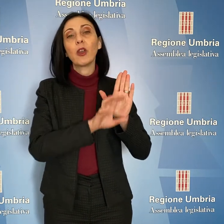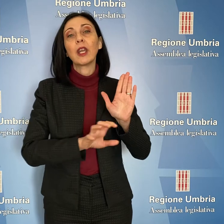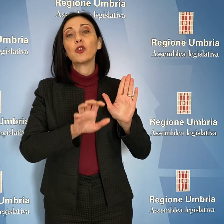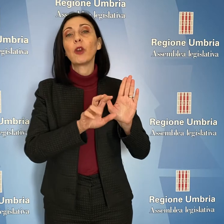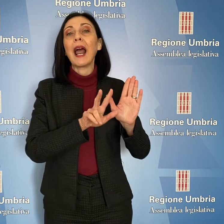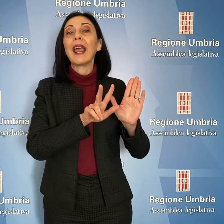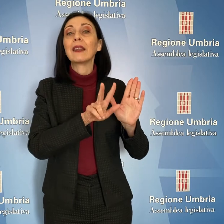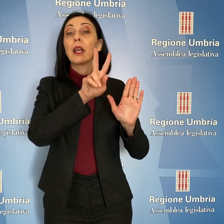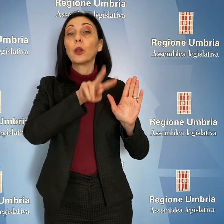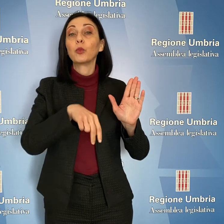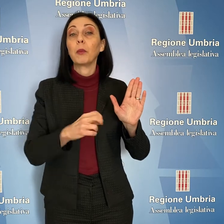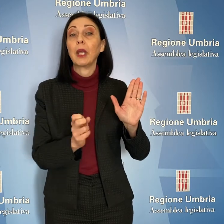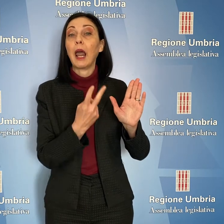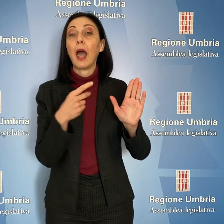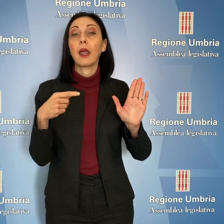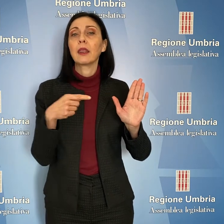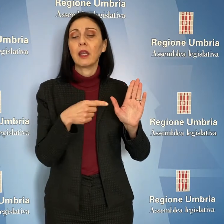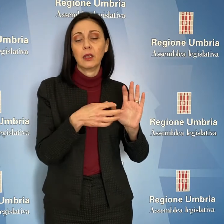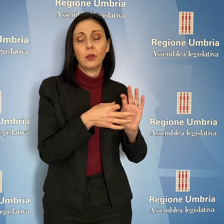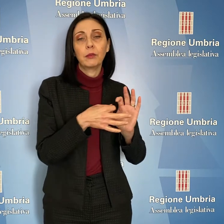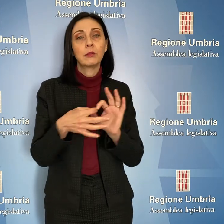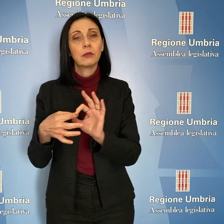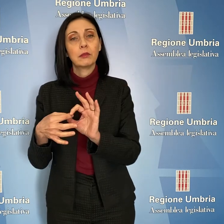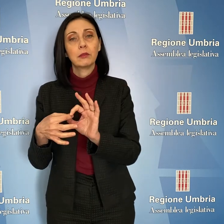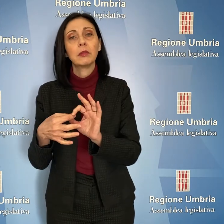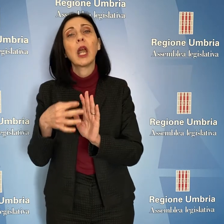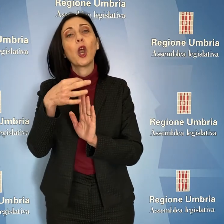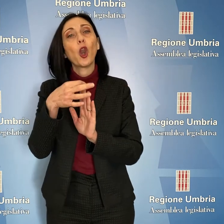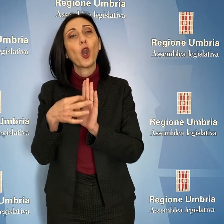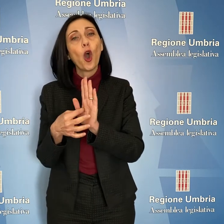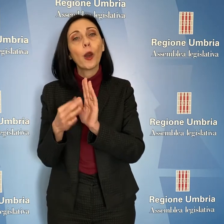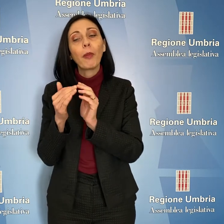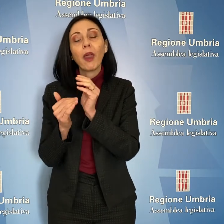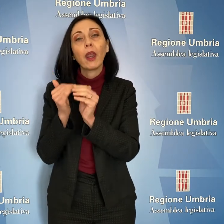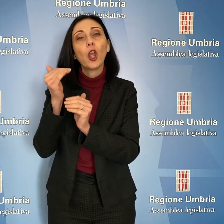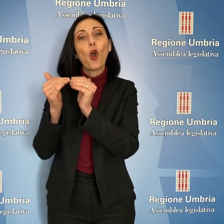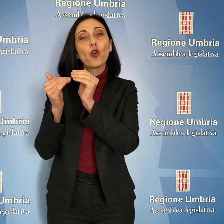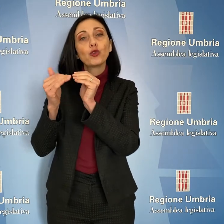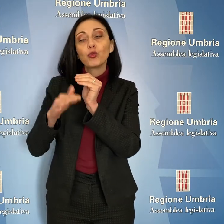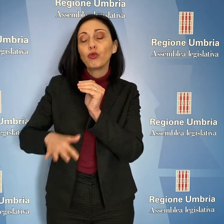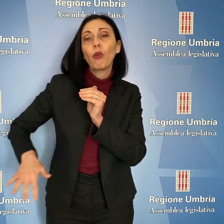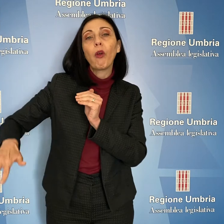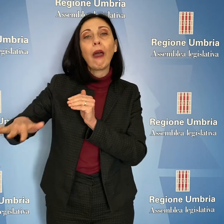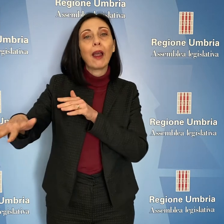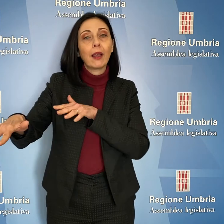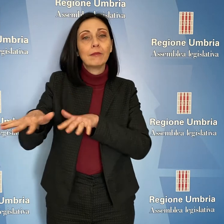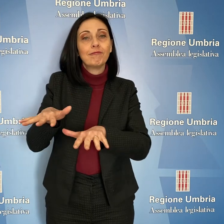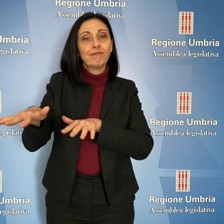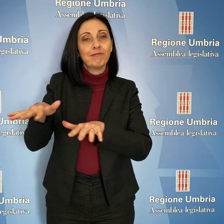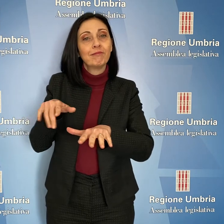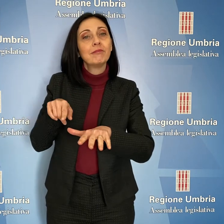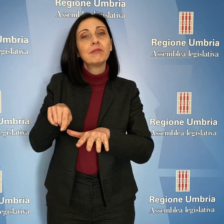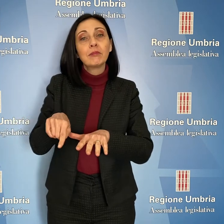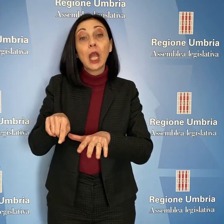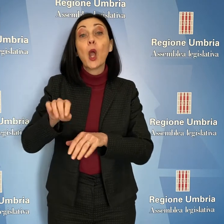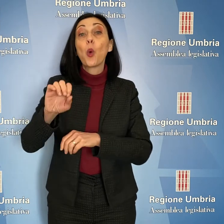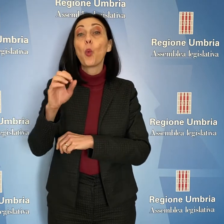del 2013, concernente norme per la ricostruzione delle aree colpite dal sisma del 15